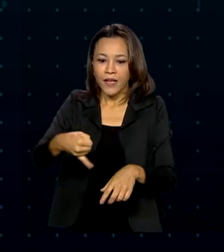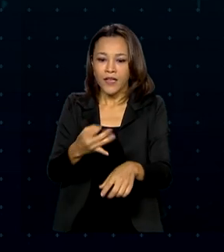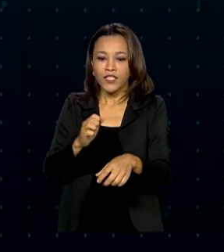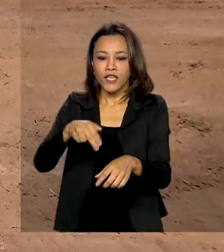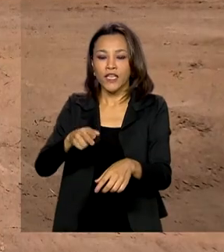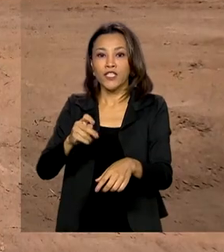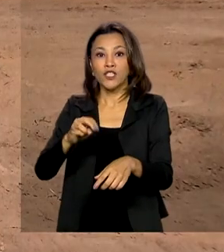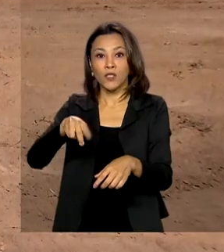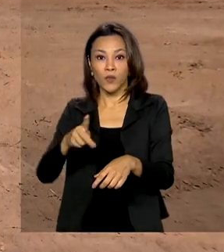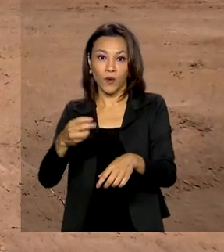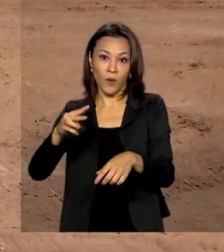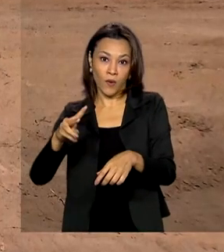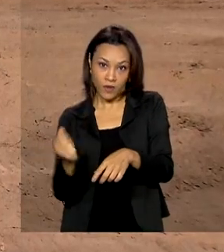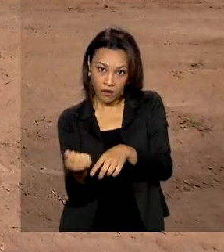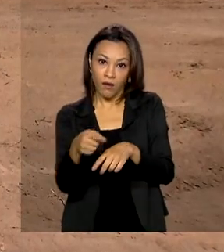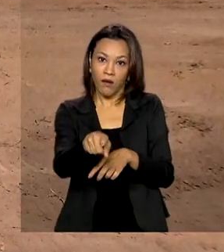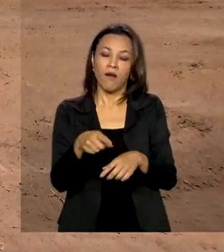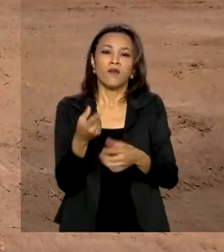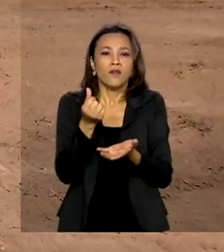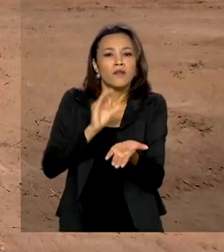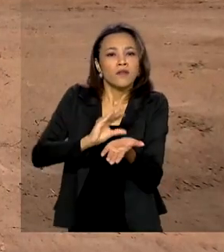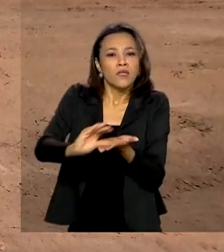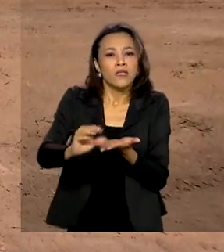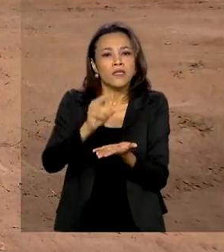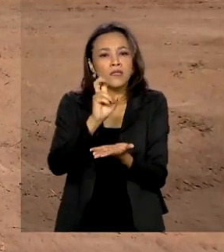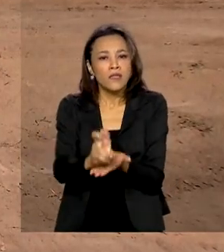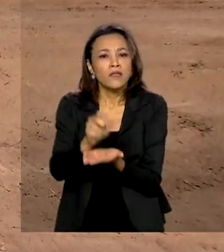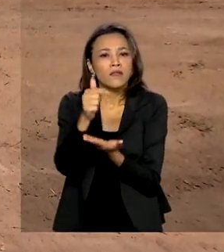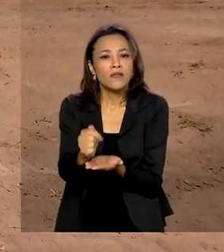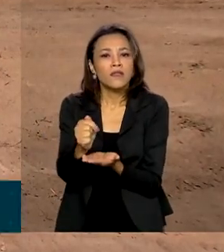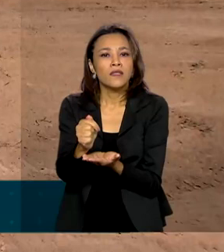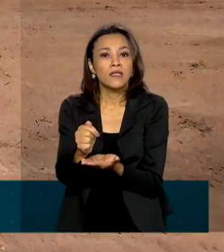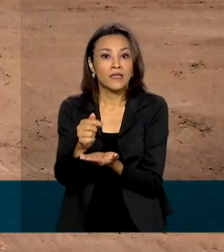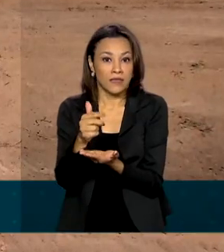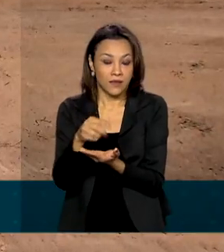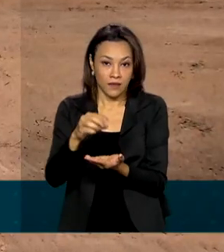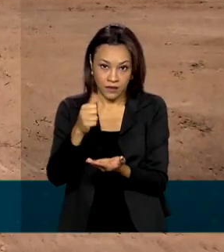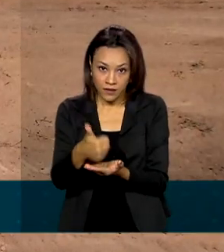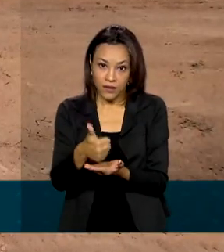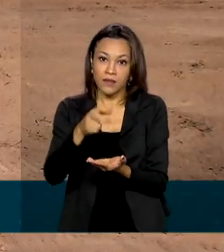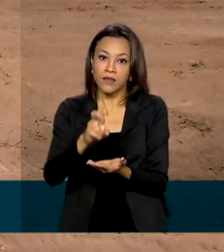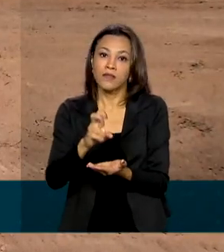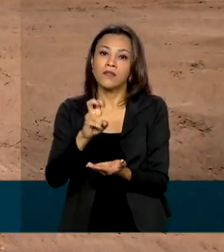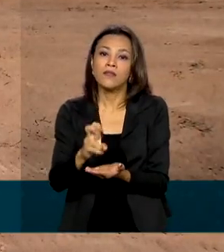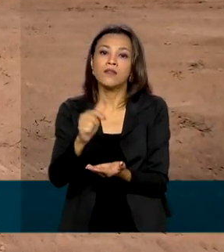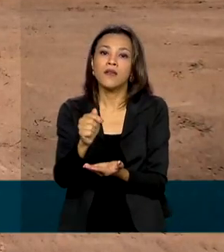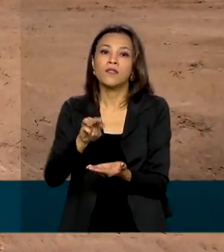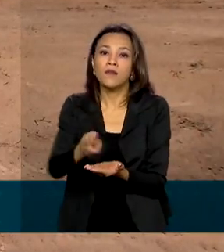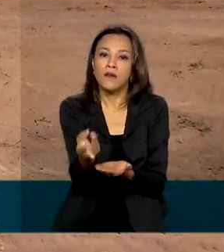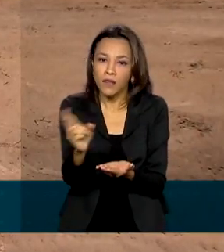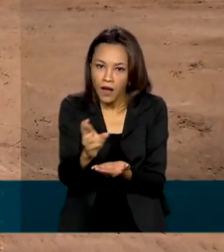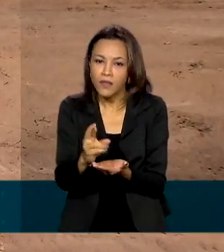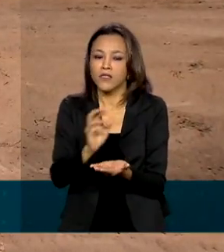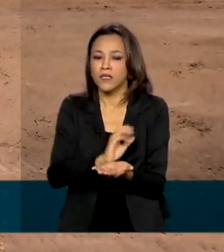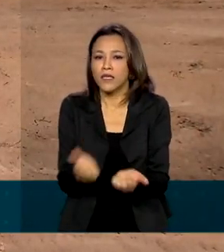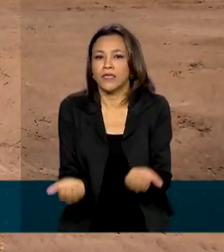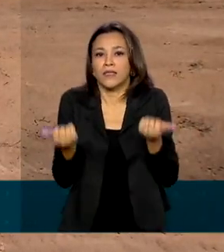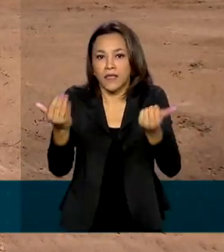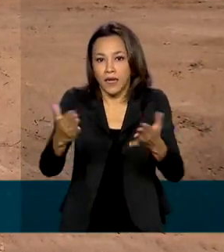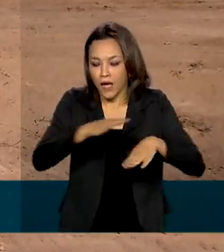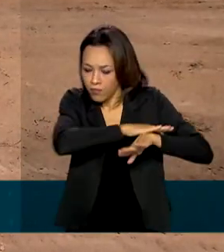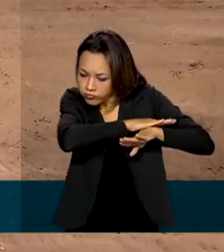rodovia. Com investimento de 157 milhões de reais, o governo pretende entregar a pavimentação da BR